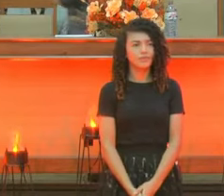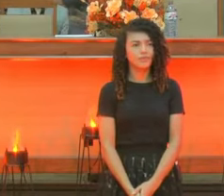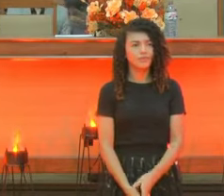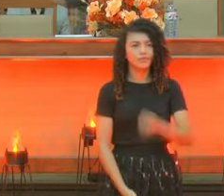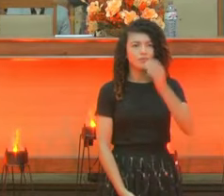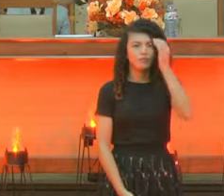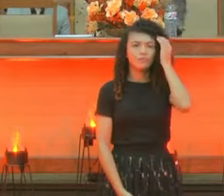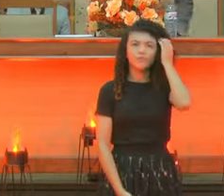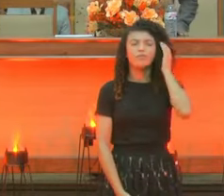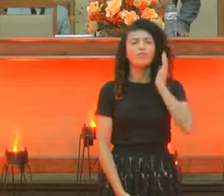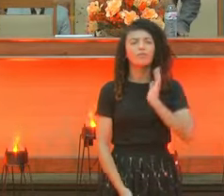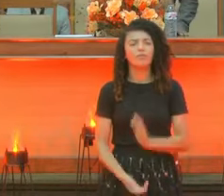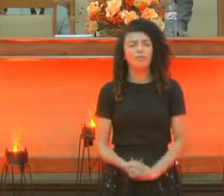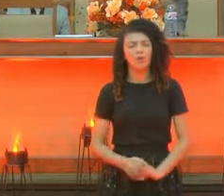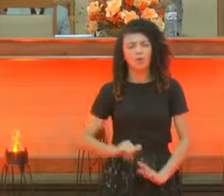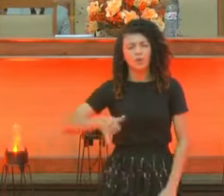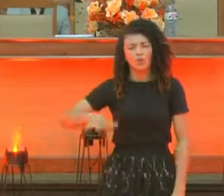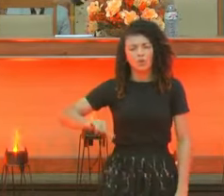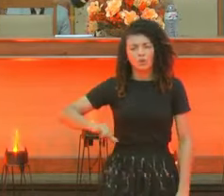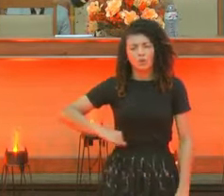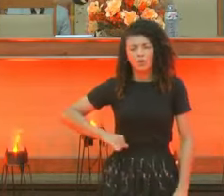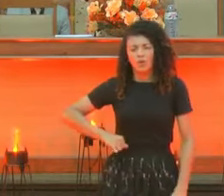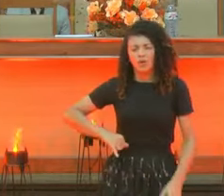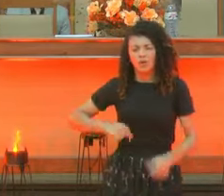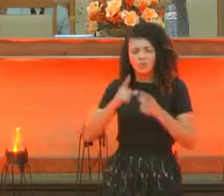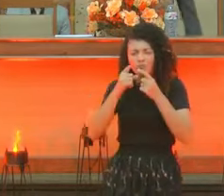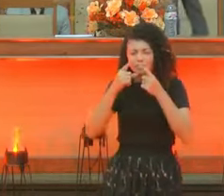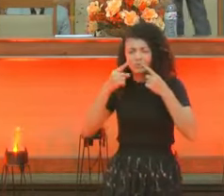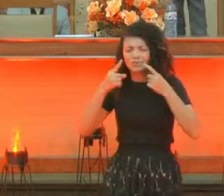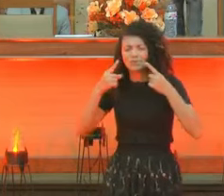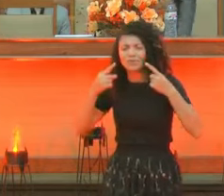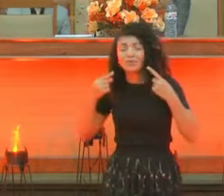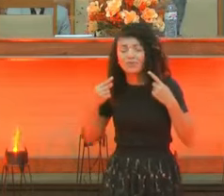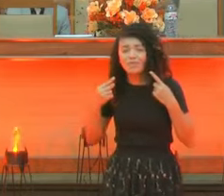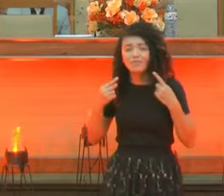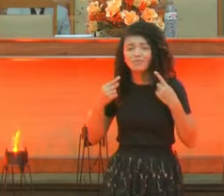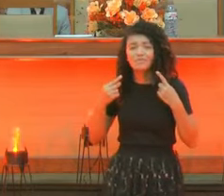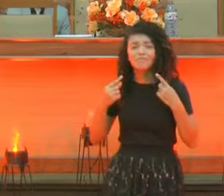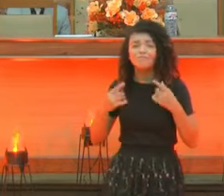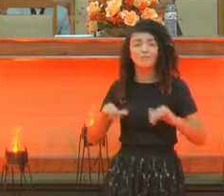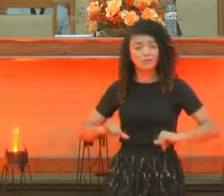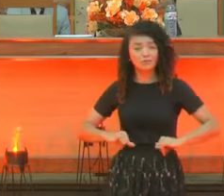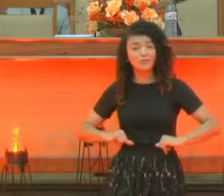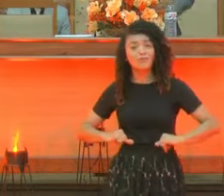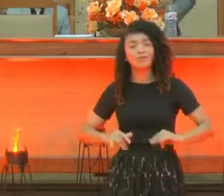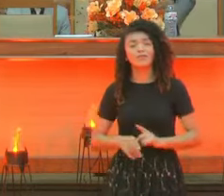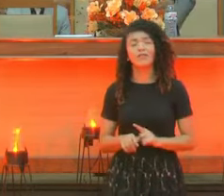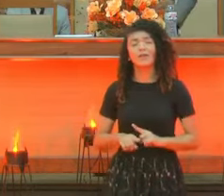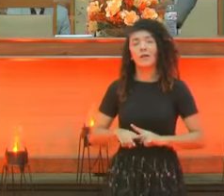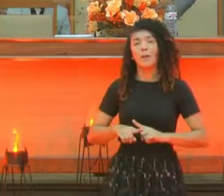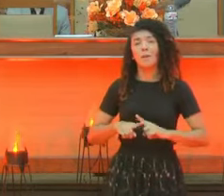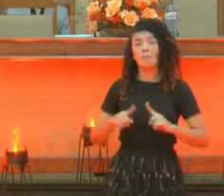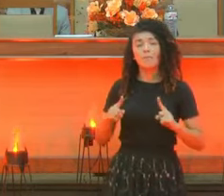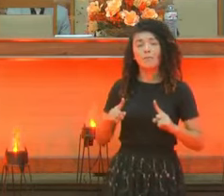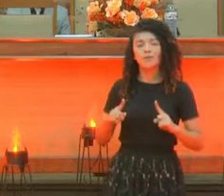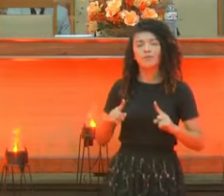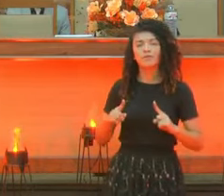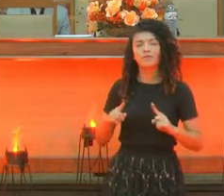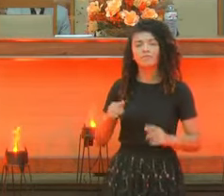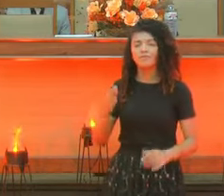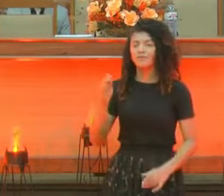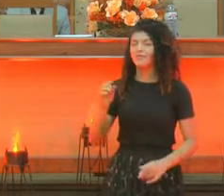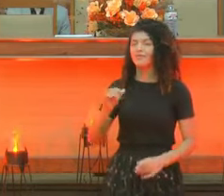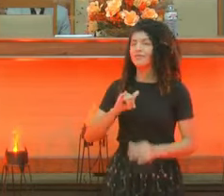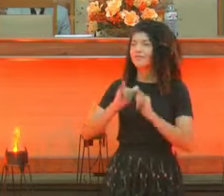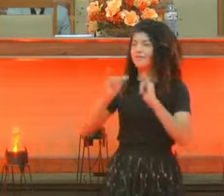Jó se abateu. Jó chorou. Jó lamentou. Mas em toda crise ele disse. Lá em Jó 19, 25. Eu sei que o meu